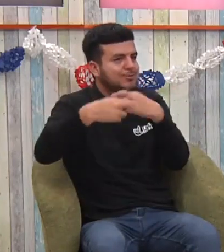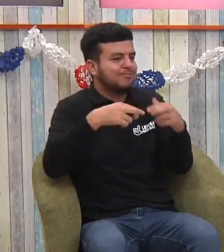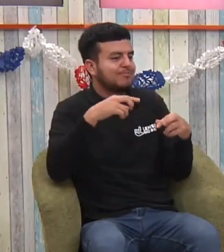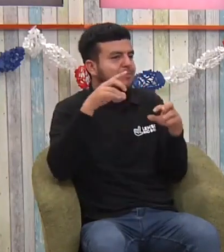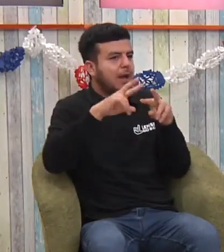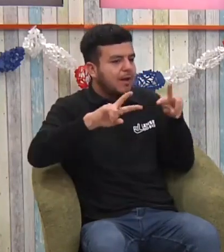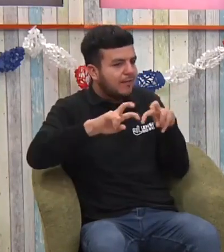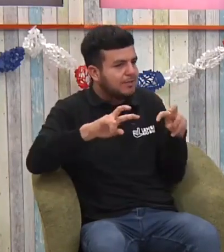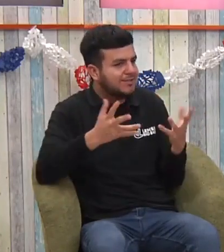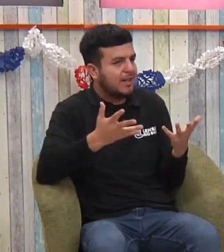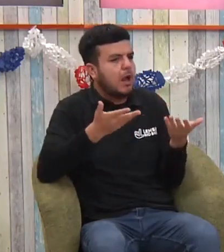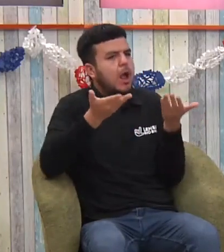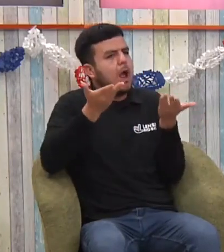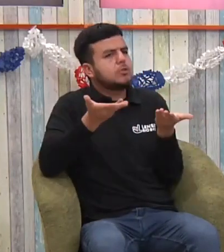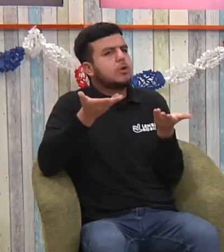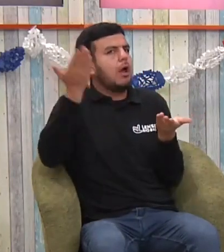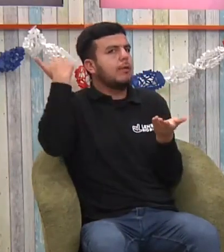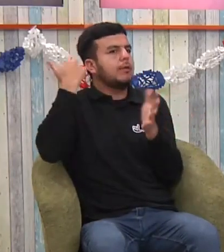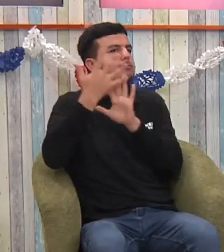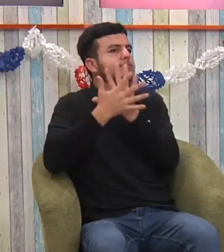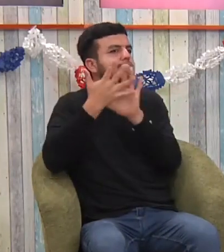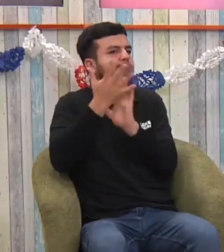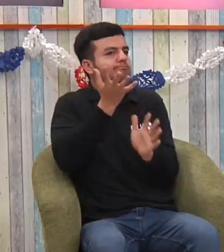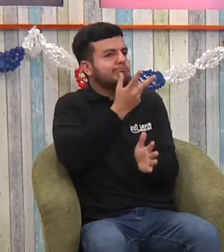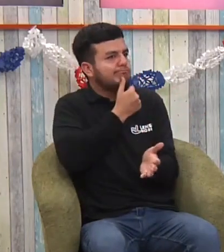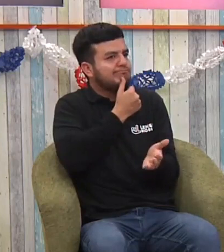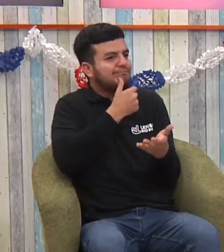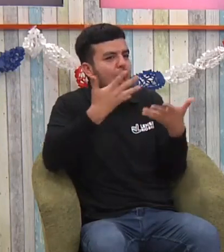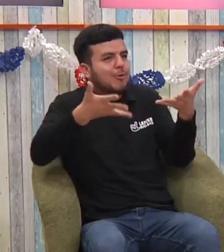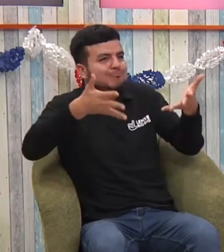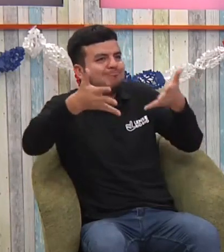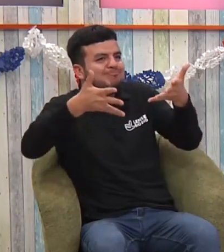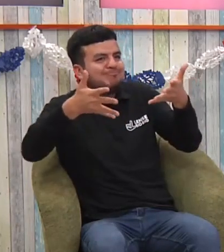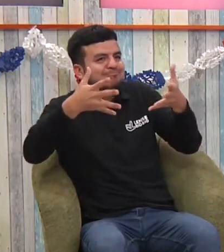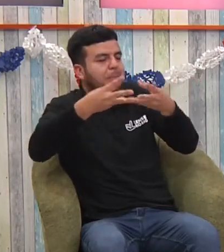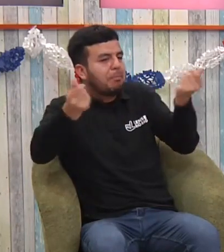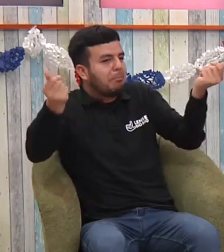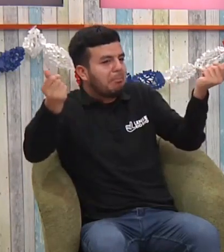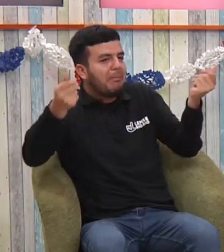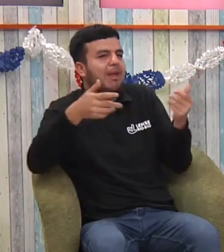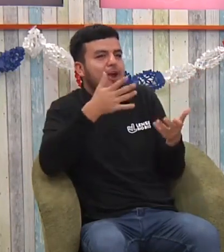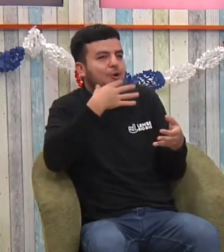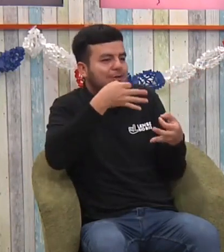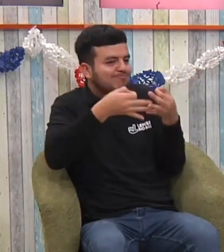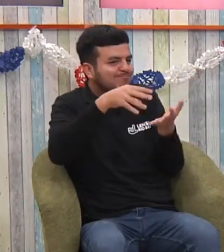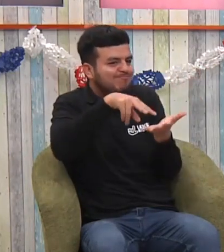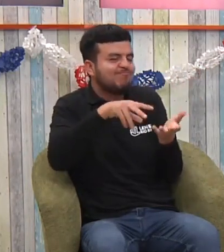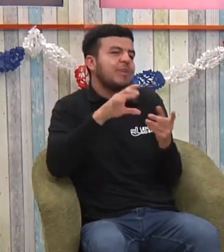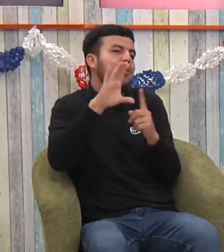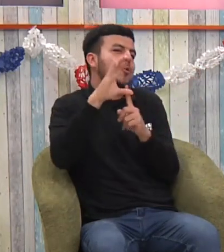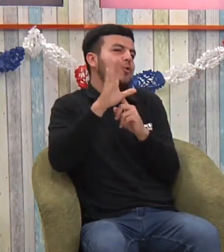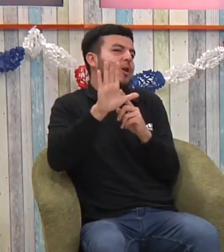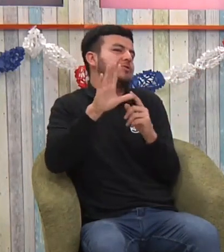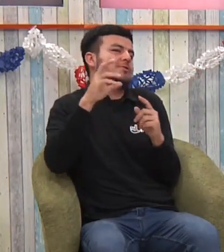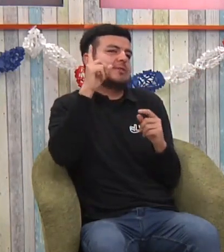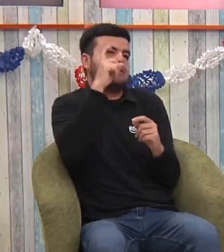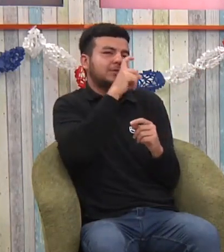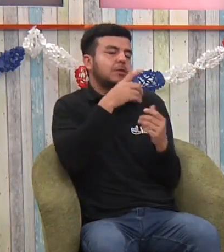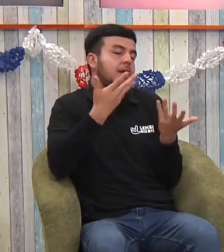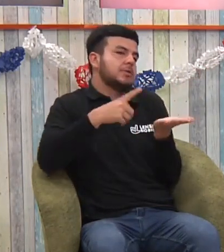no existía esto de la tecnología que tenemos hoy día. Y, por ejemplo, el patrimonio de la comunidad sorda también se ha podido mantener gracias a la tecnología, por